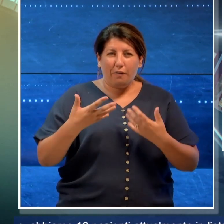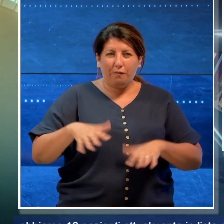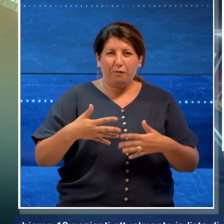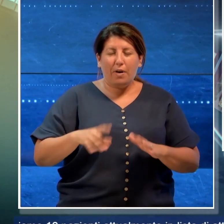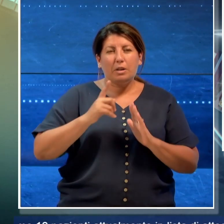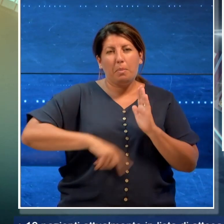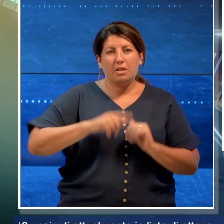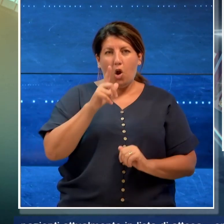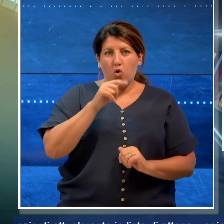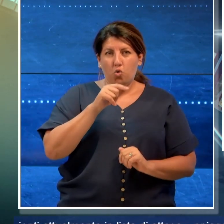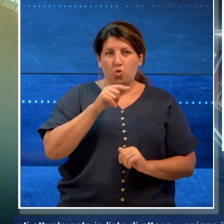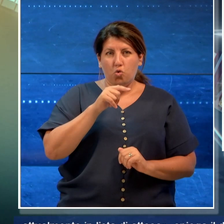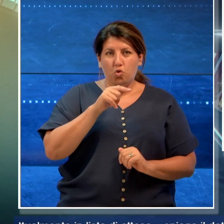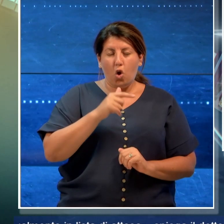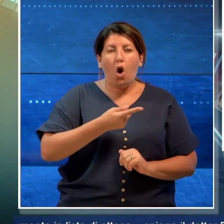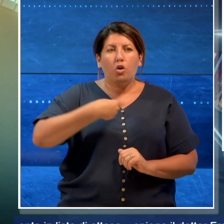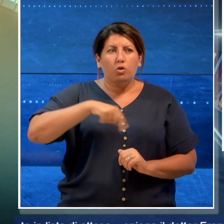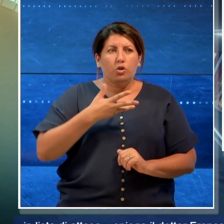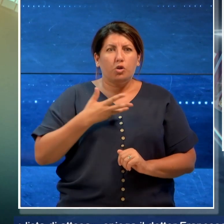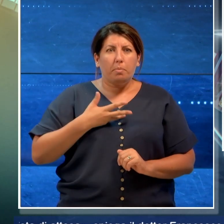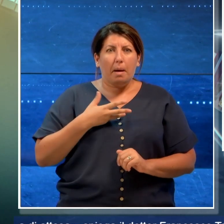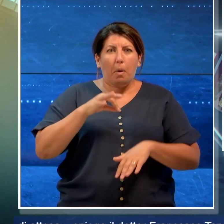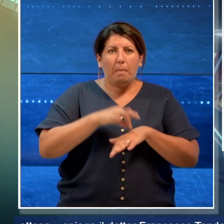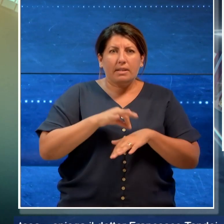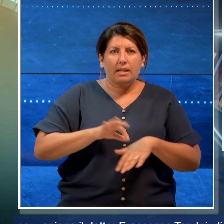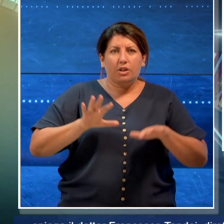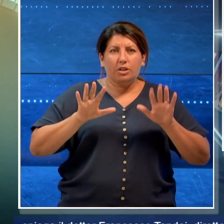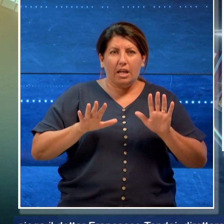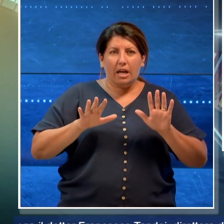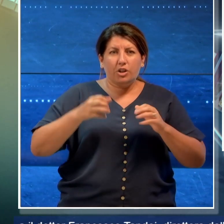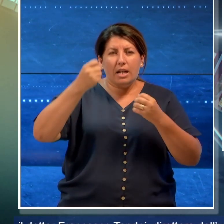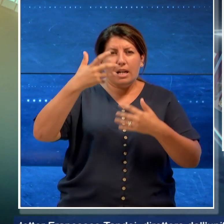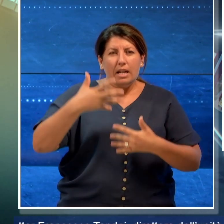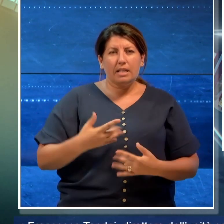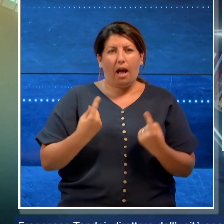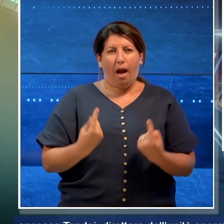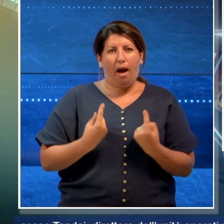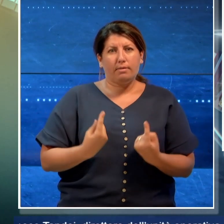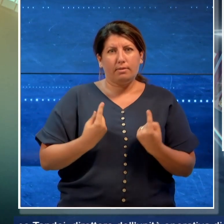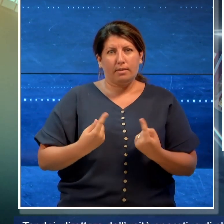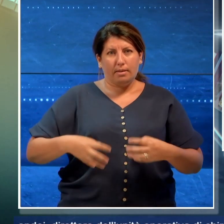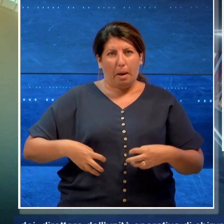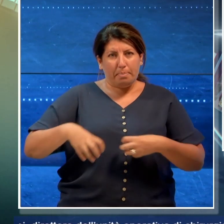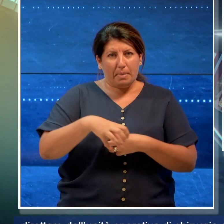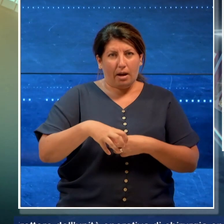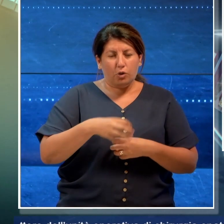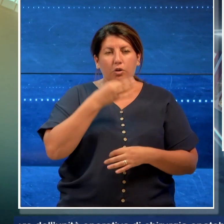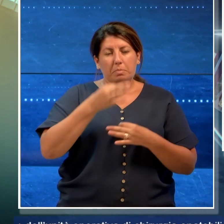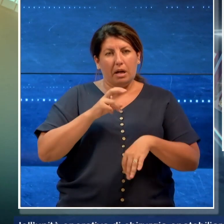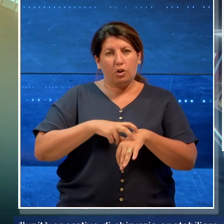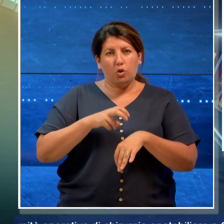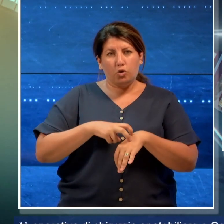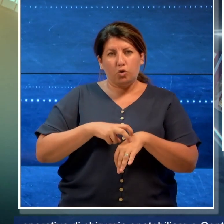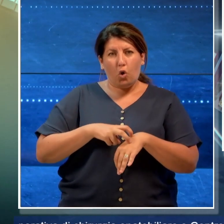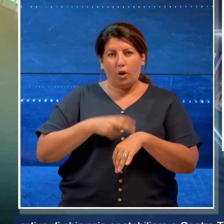abbiamo 10 pazienti attualmente in lista d'attesa. Spiega il dottor Francesco